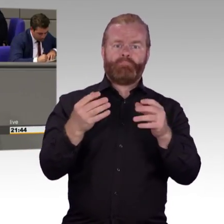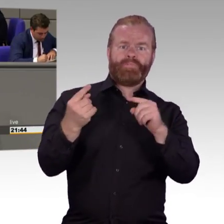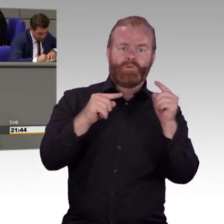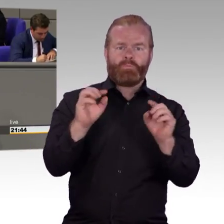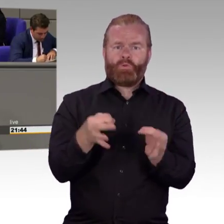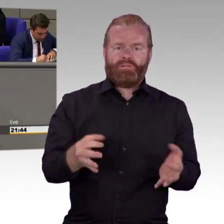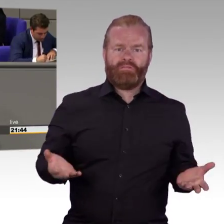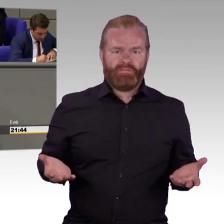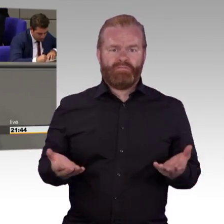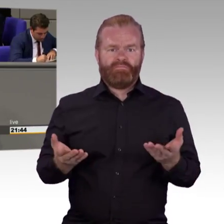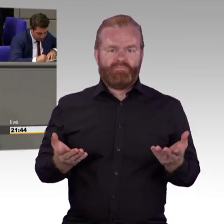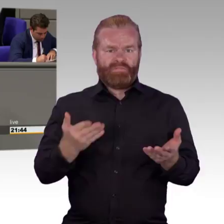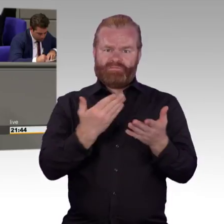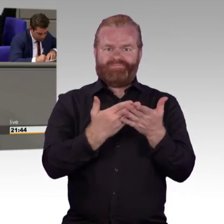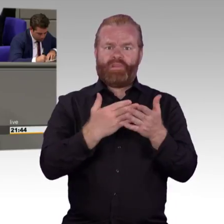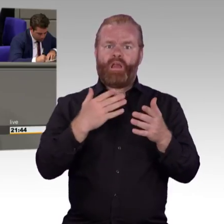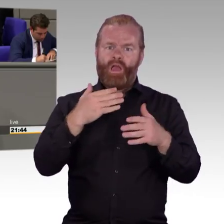Schaumschlägerei um angebliche Zurückweisungen nichts.